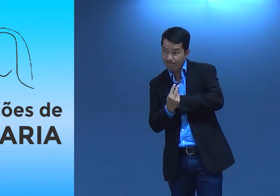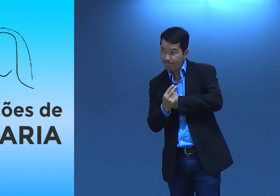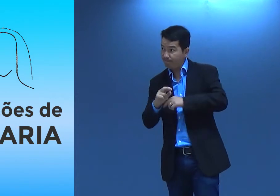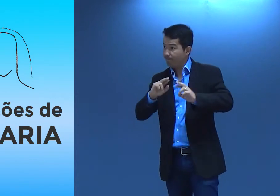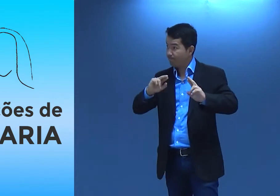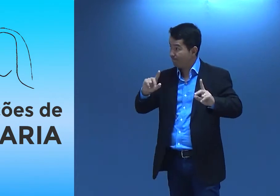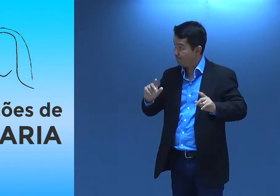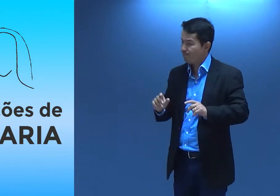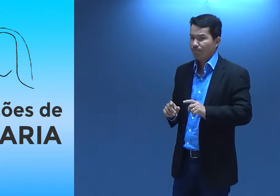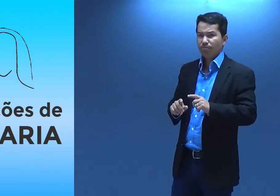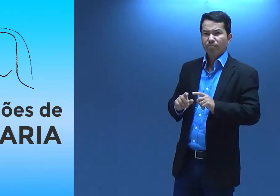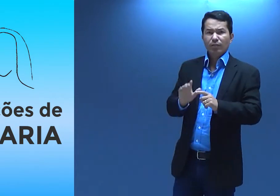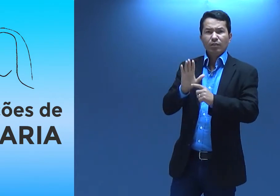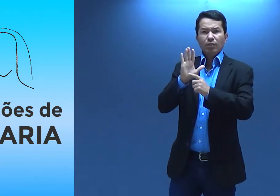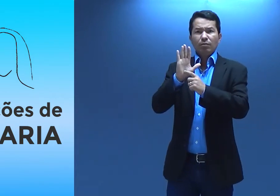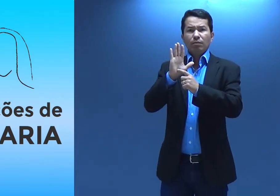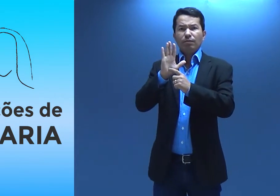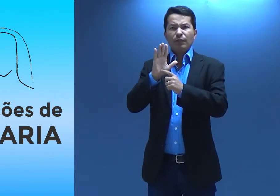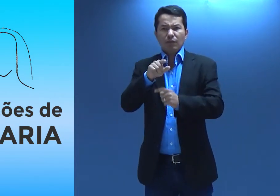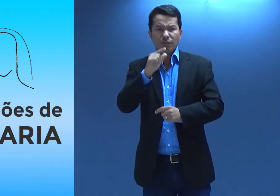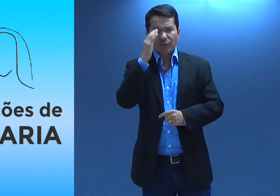Ela tinha que cuidar, então tinha costumes diferentes.